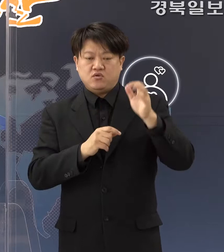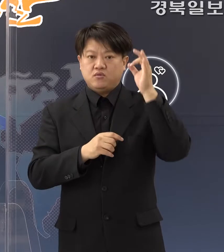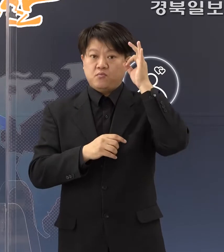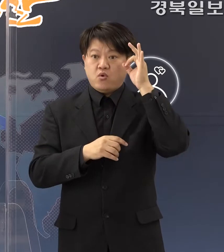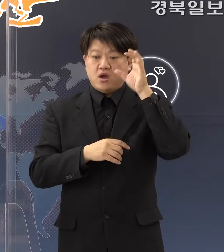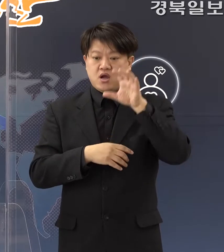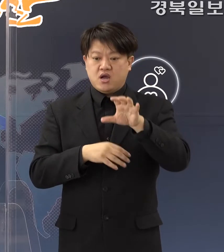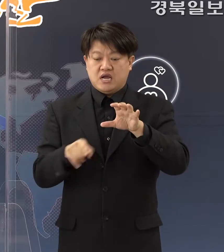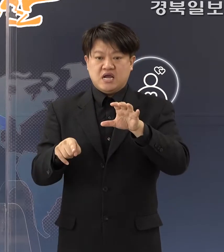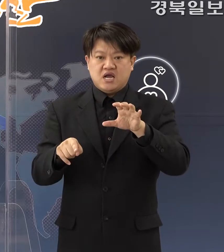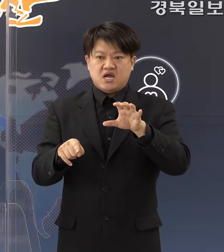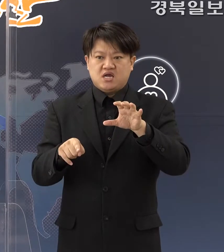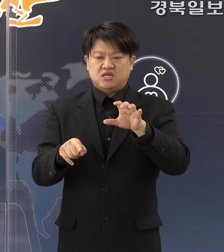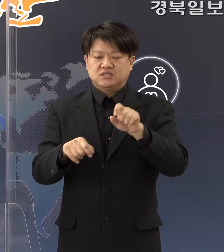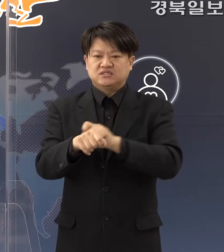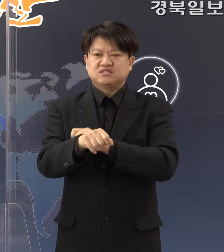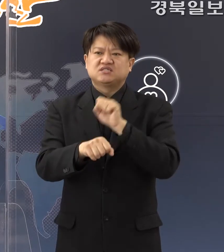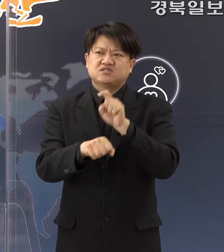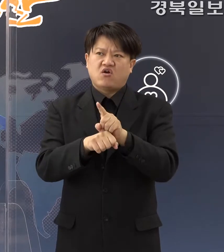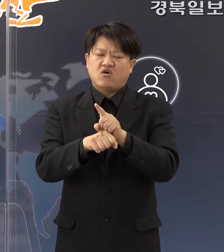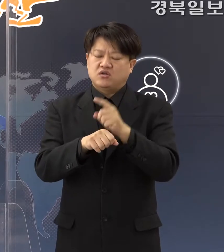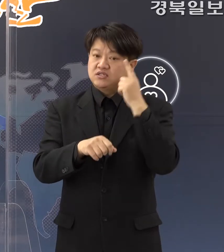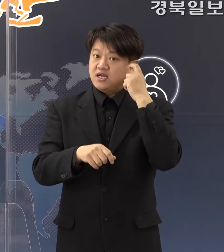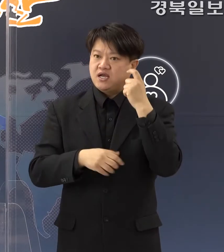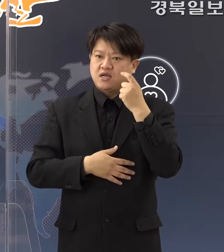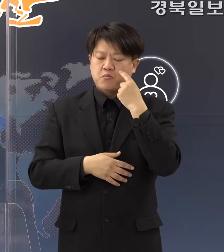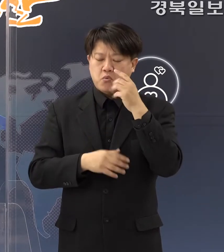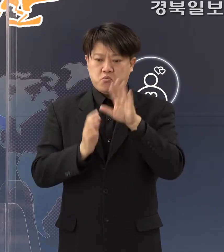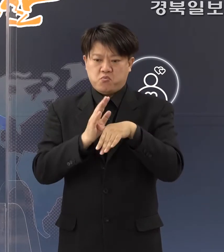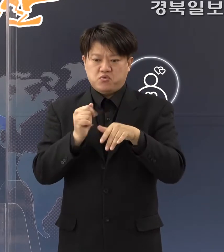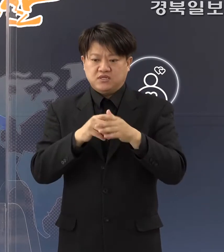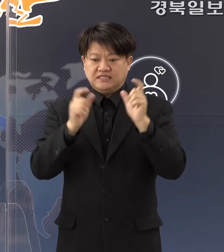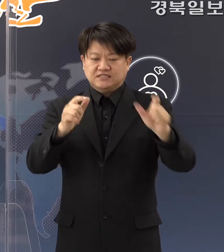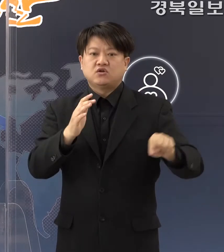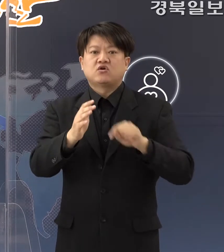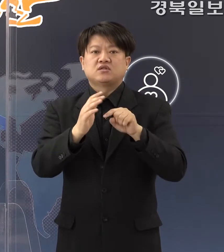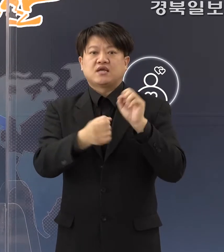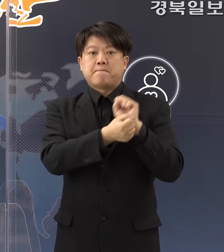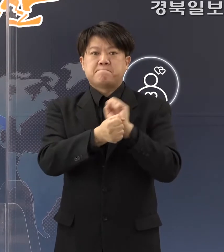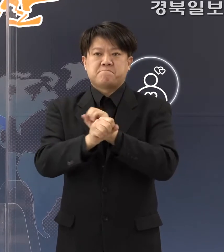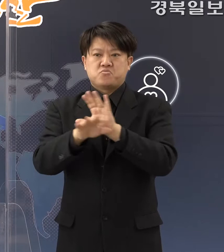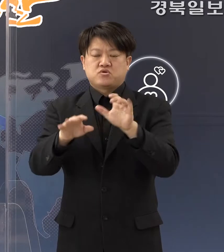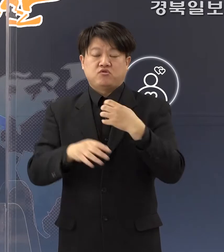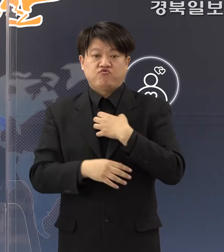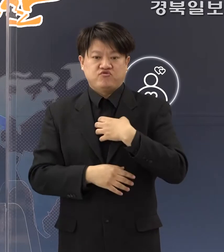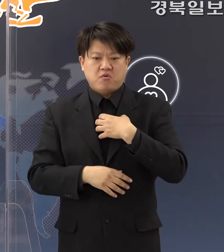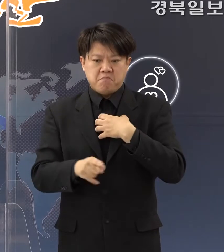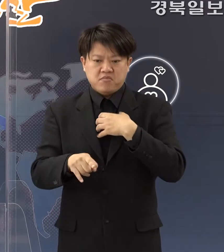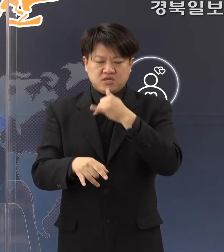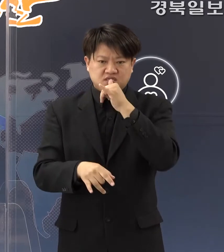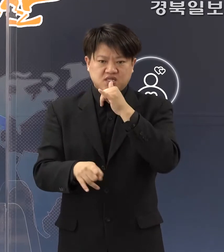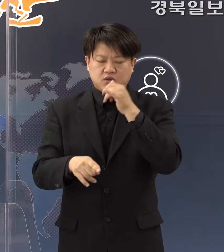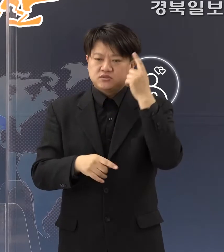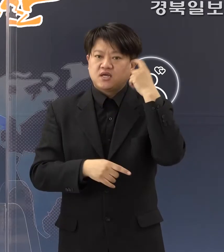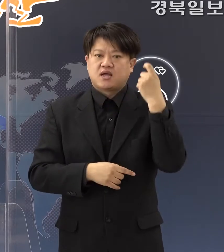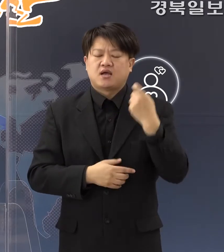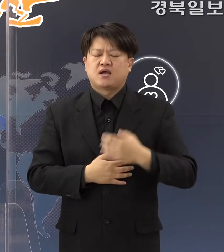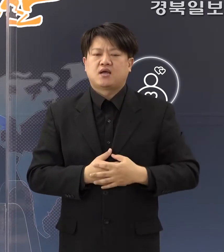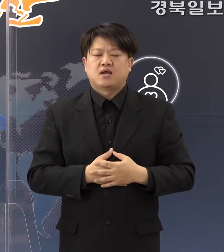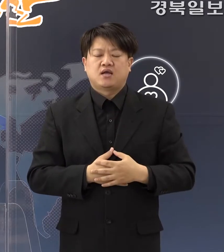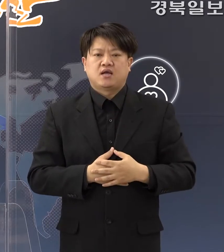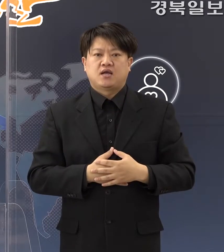포항이라는 특수성을 고려할 때 지역 내 감염 확산의 위험성이 상존하고 있다고 봅니다.